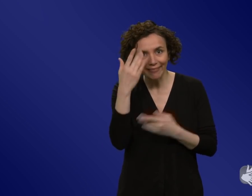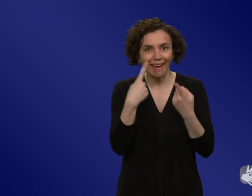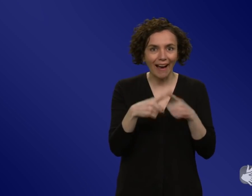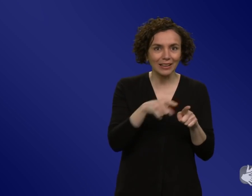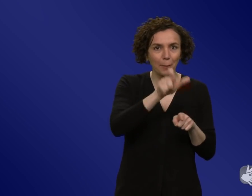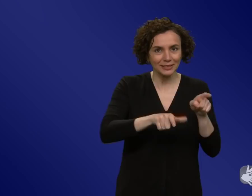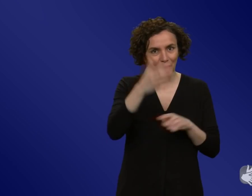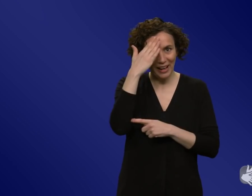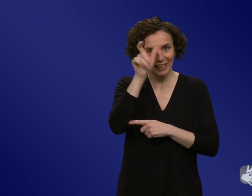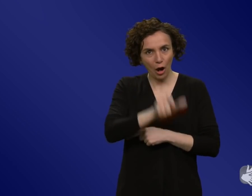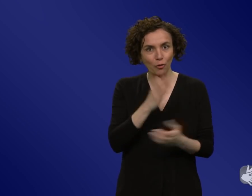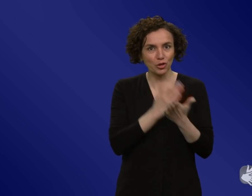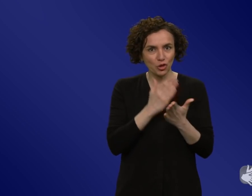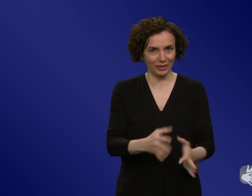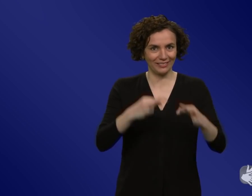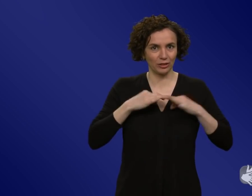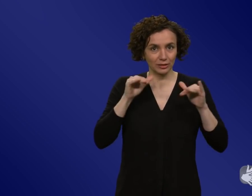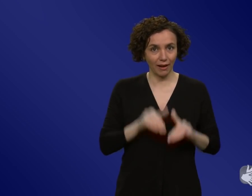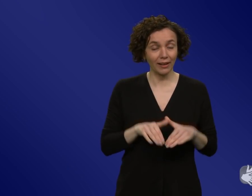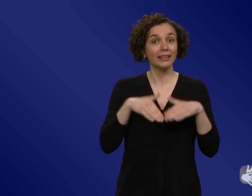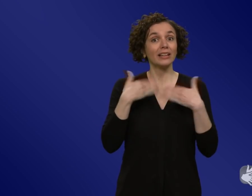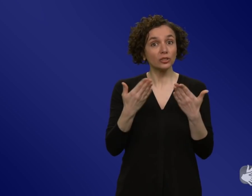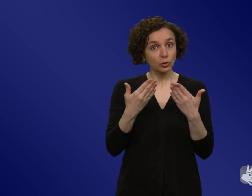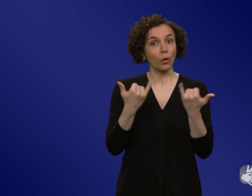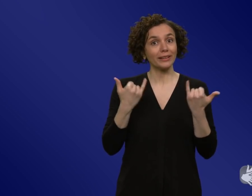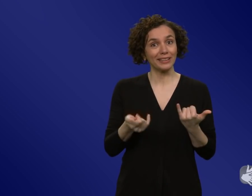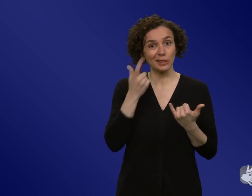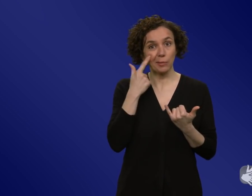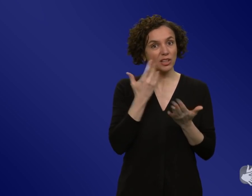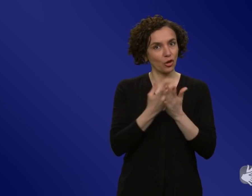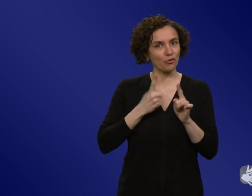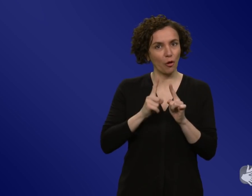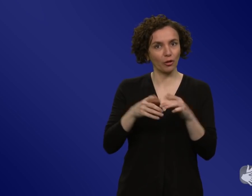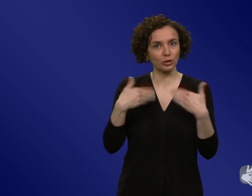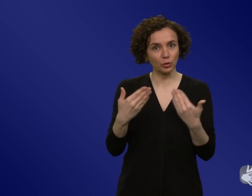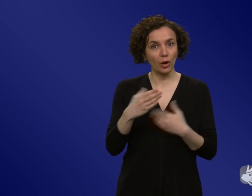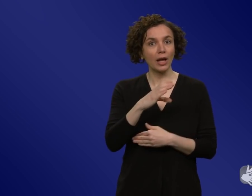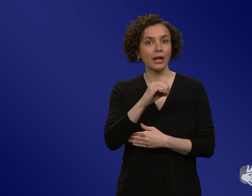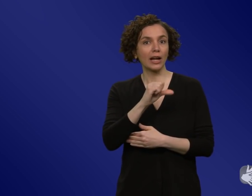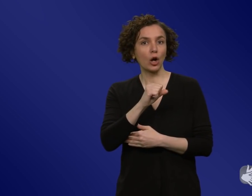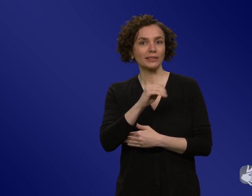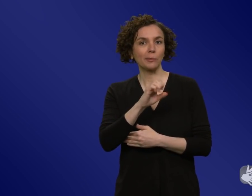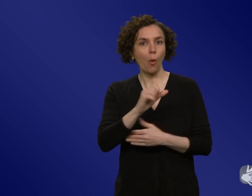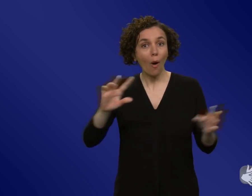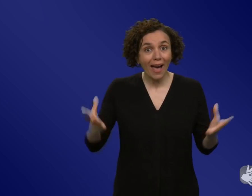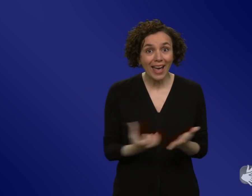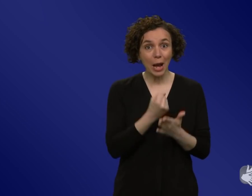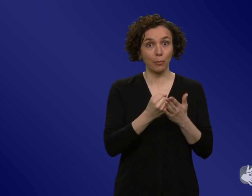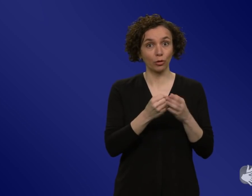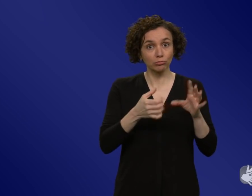dauert ja schon ein paar Wochen an. Was wissen Sie denn aus der letzten Cosmo-Erhebungswelle Mitte März über die Risikowahrnehmung der Bürgerinnen und